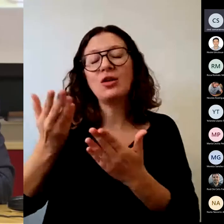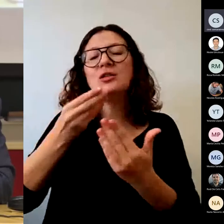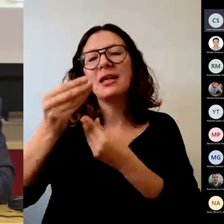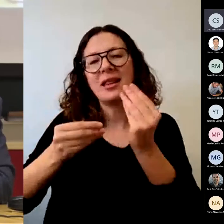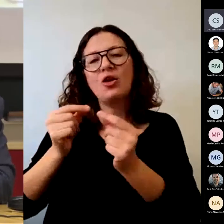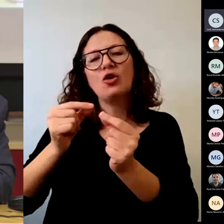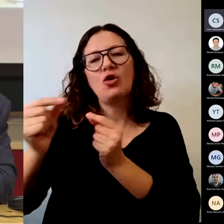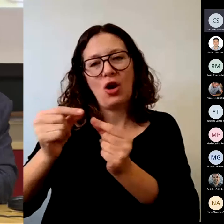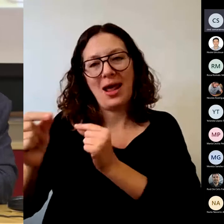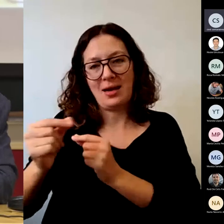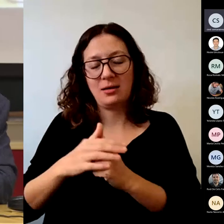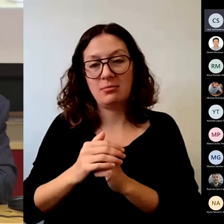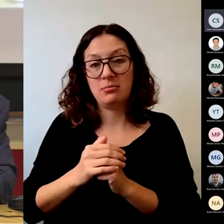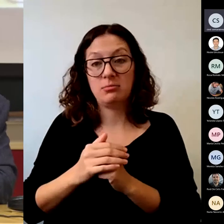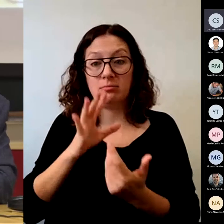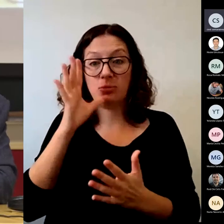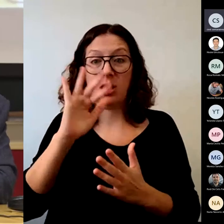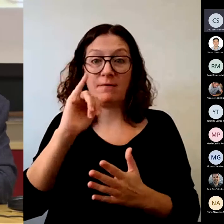restricciones.